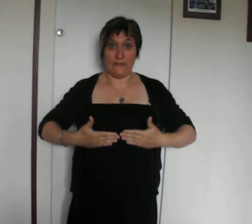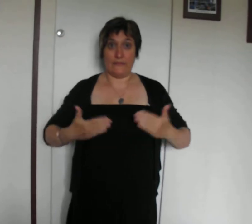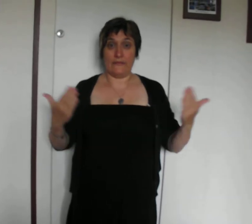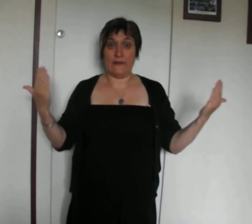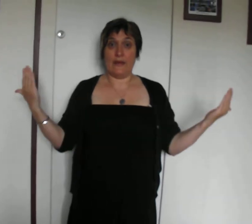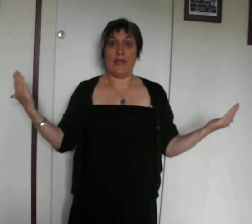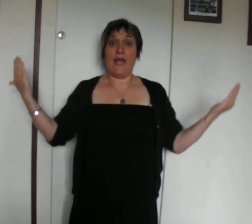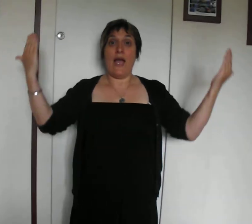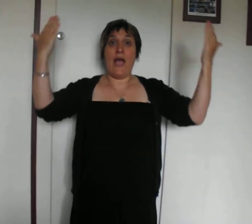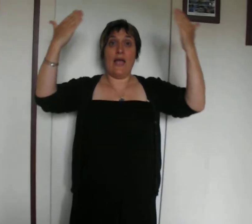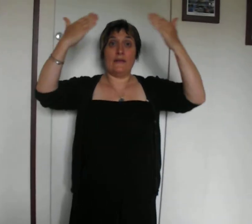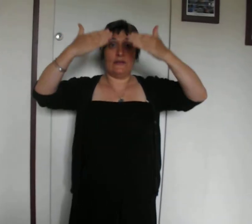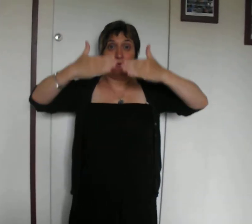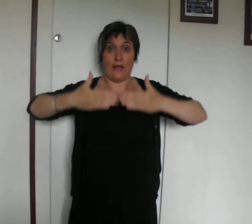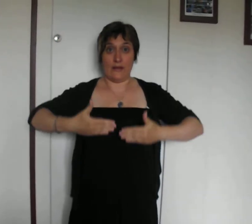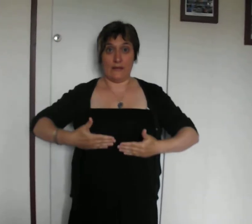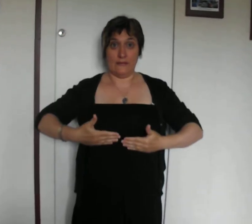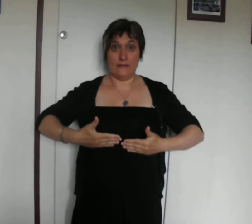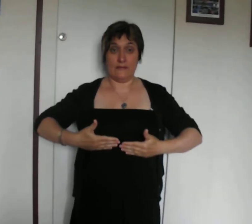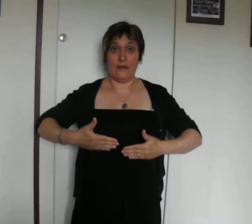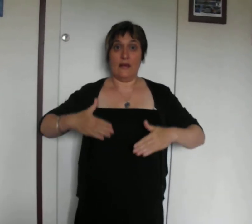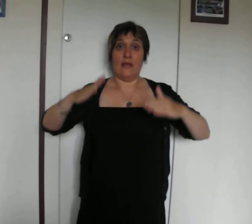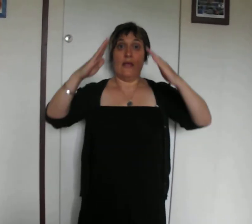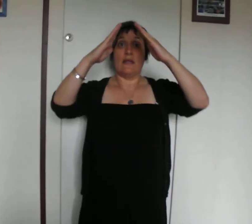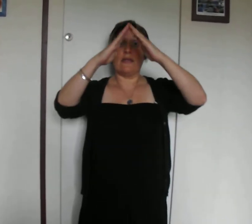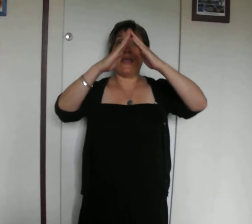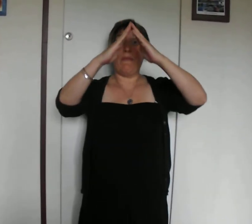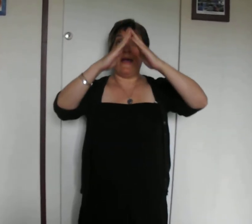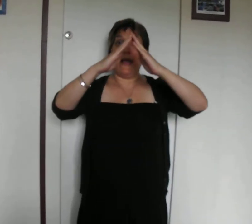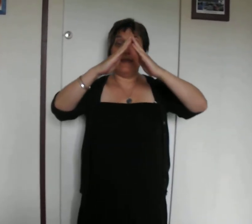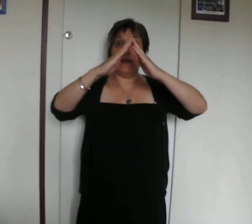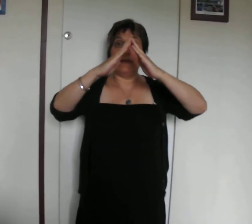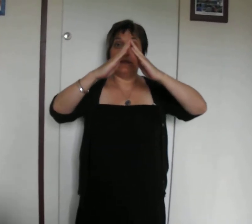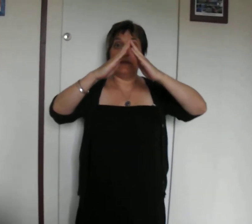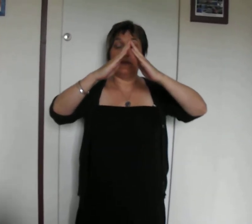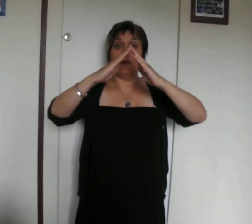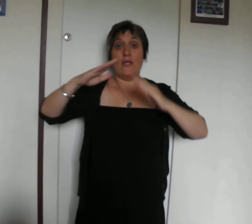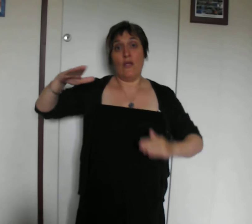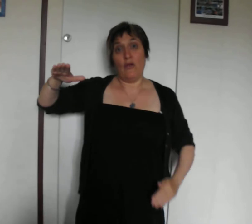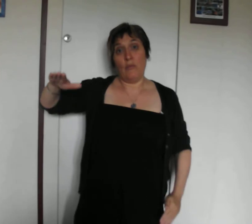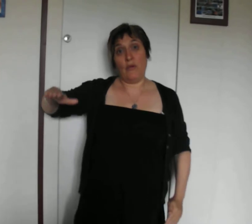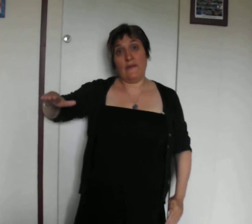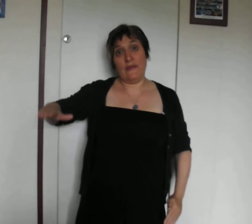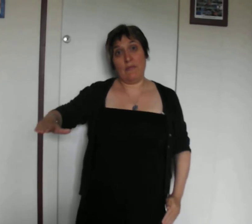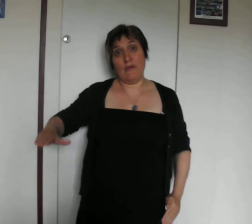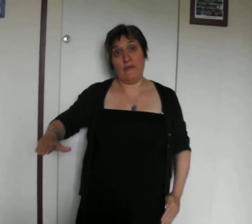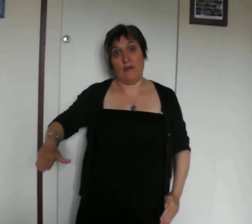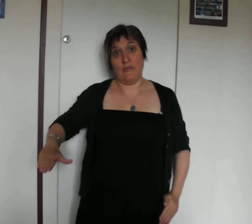un soir. Cabane, petit bonhomme,